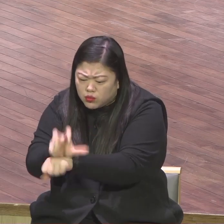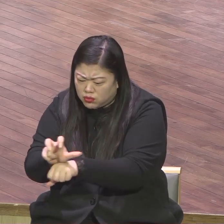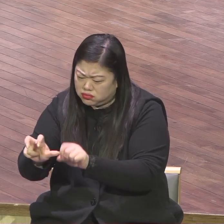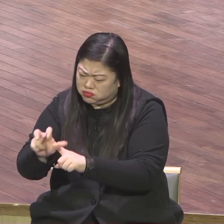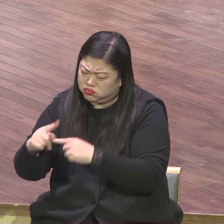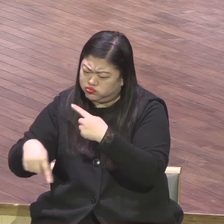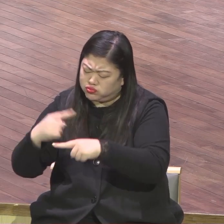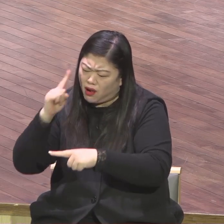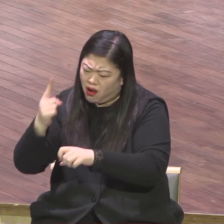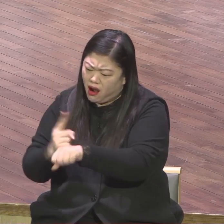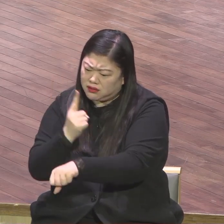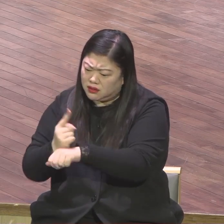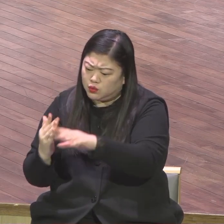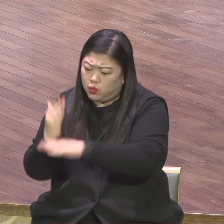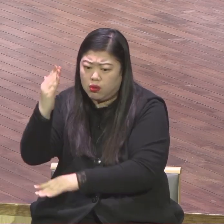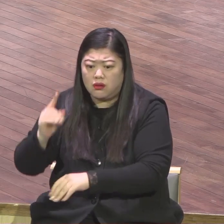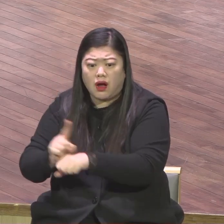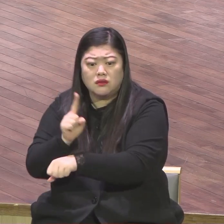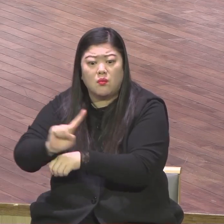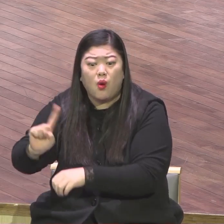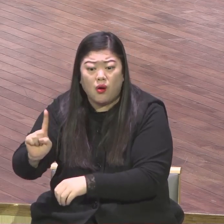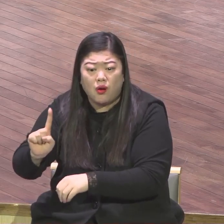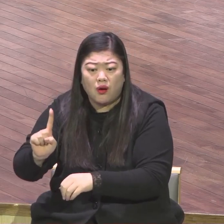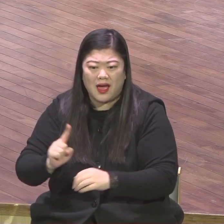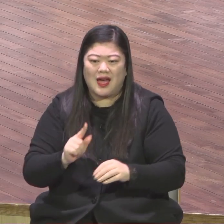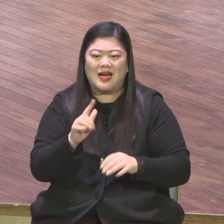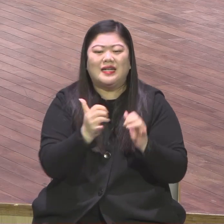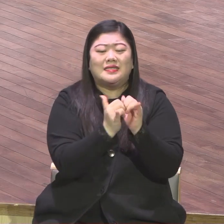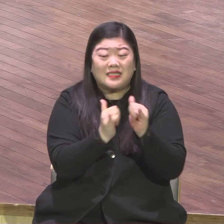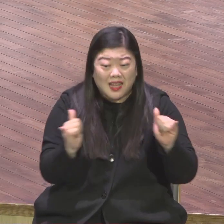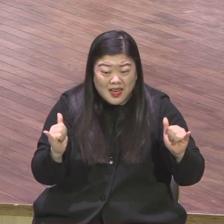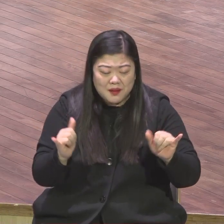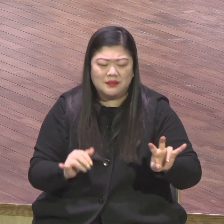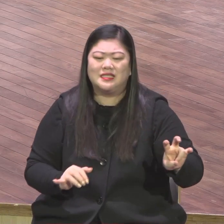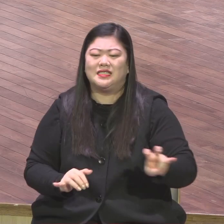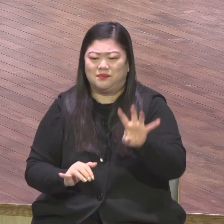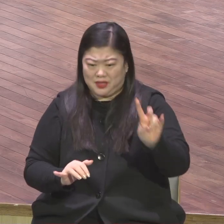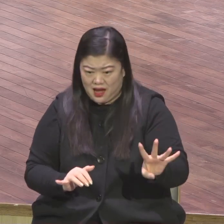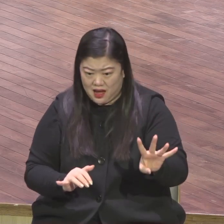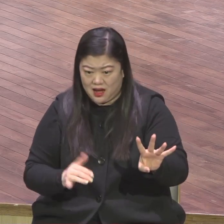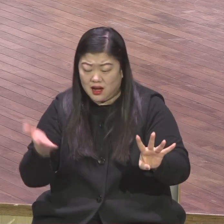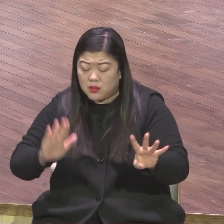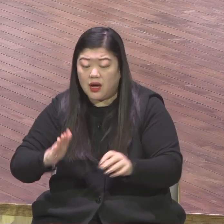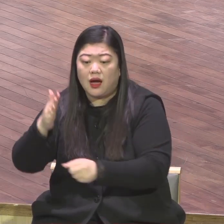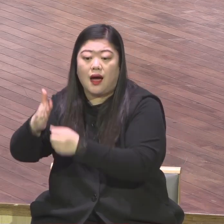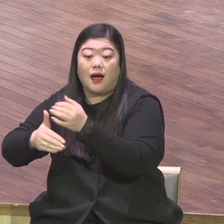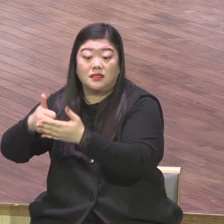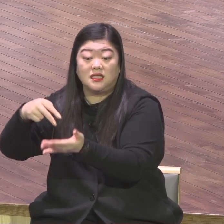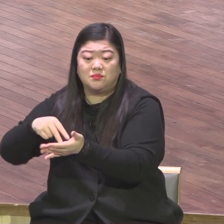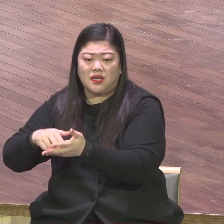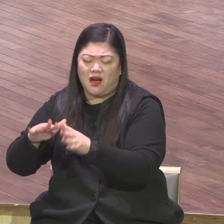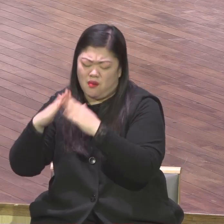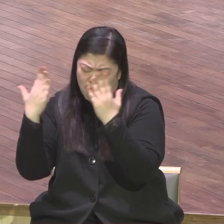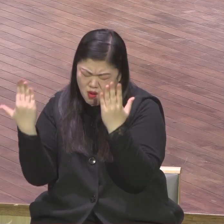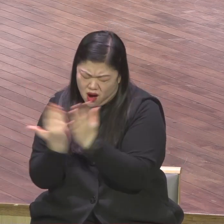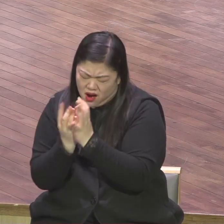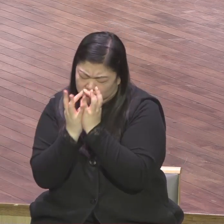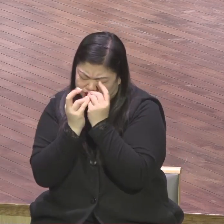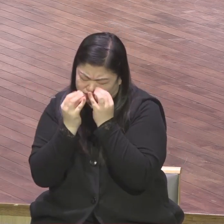그 축복을 맛보아라 네가 열심히 24시도를 간다 할지라도 25의 응답을 맛보아라